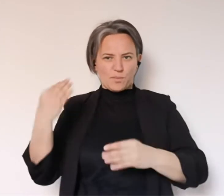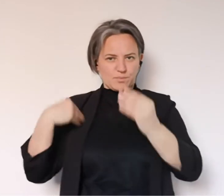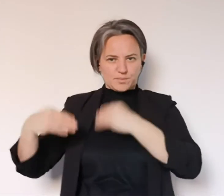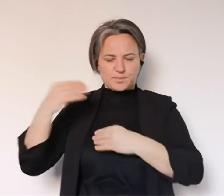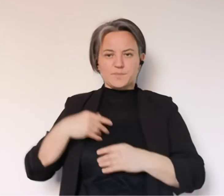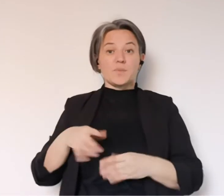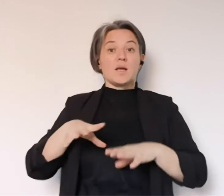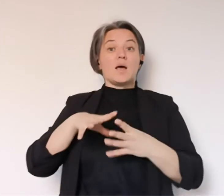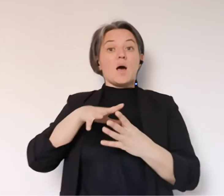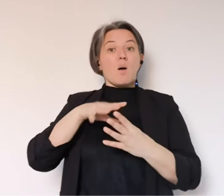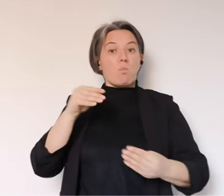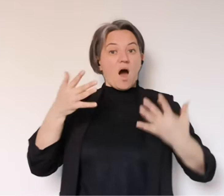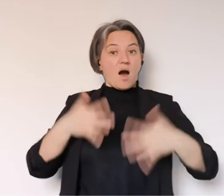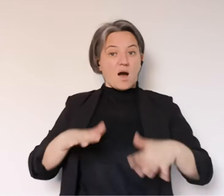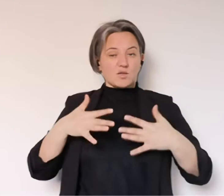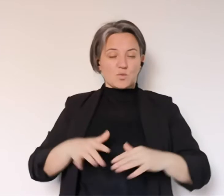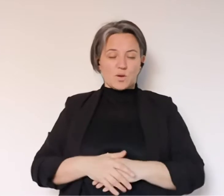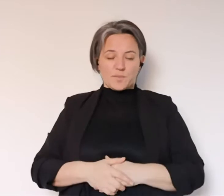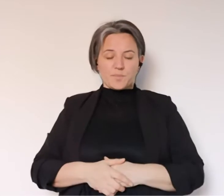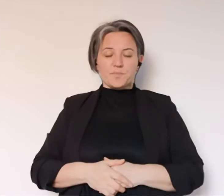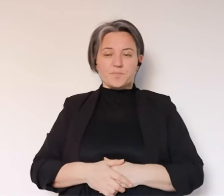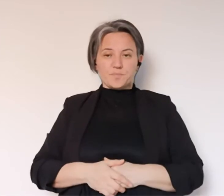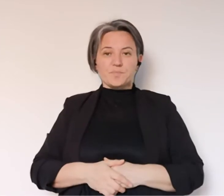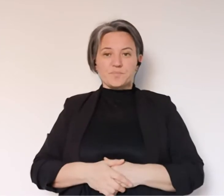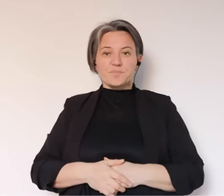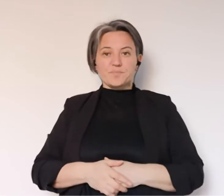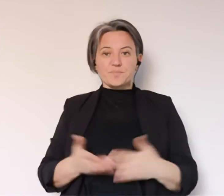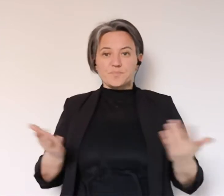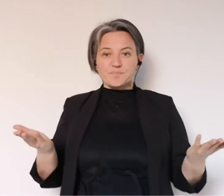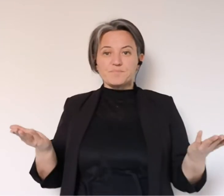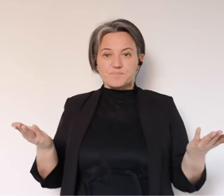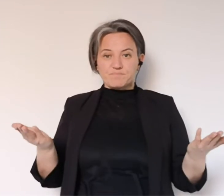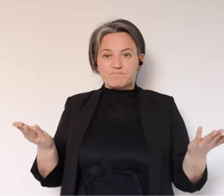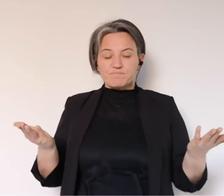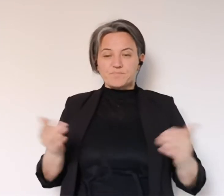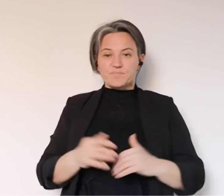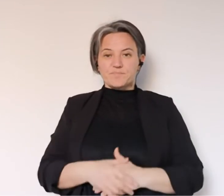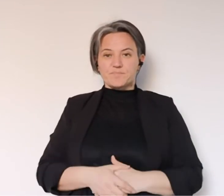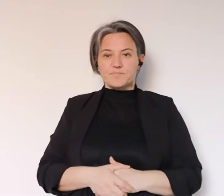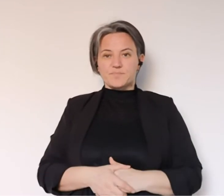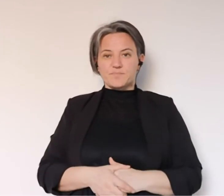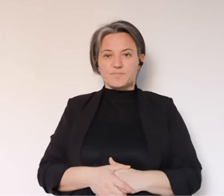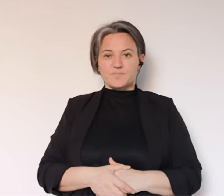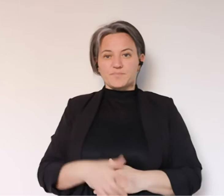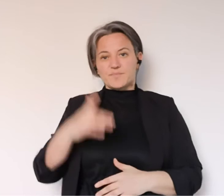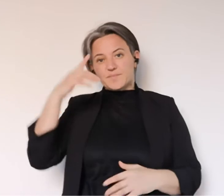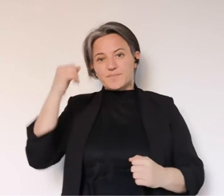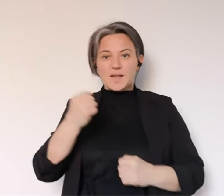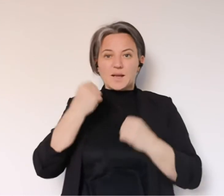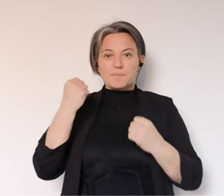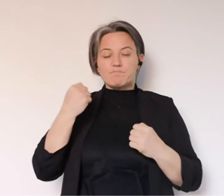alimentare. Allora, prima cosa, siamo immediatamente dopo Pasqua, sappiamo che, ahimè, e questo da un lato è